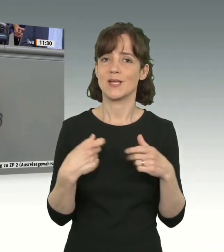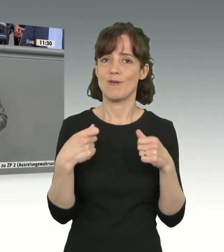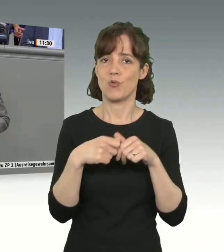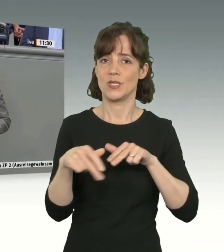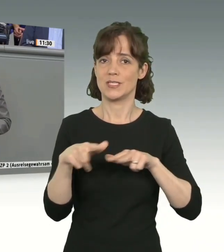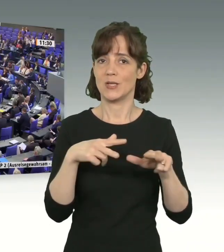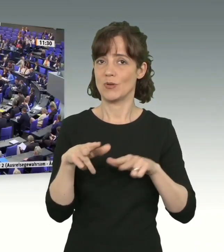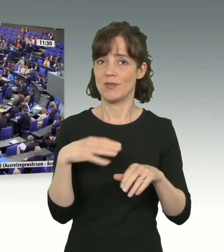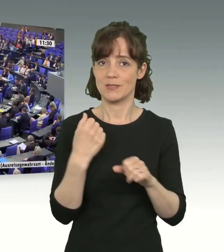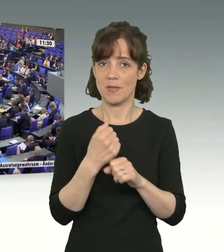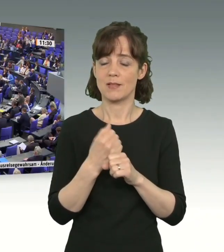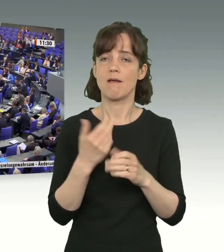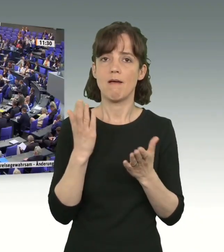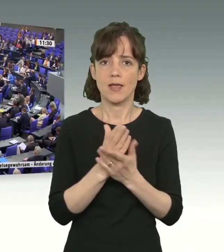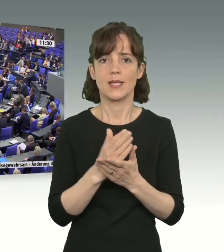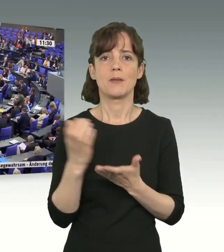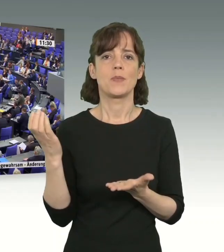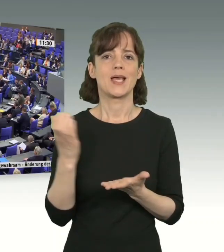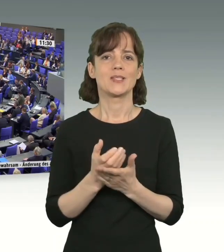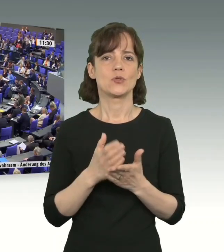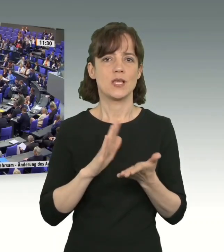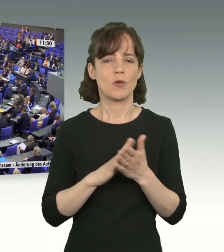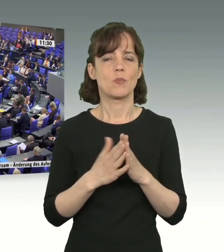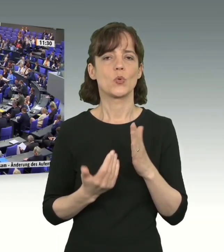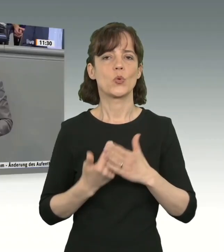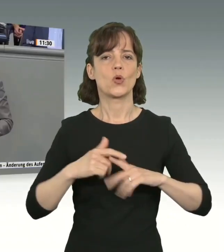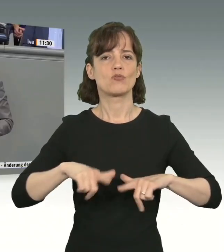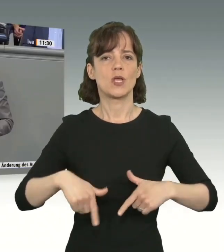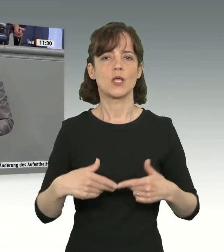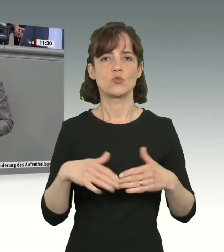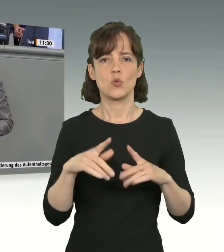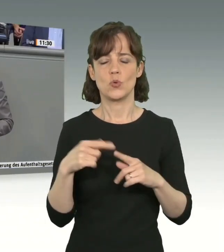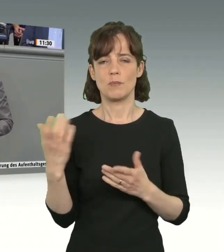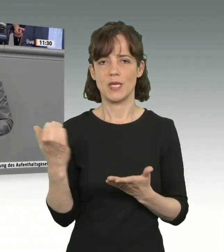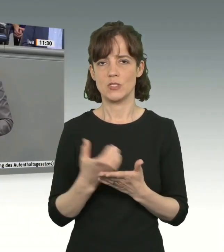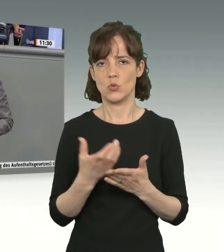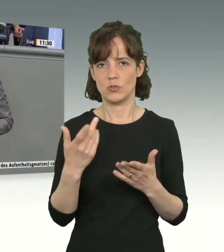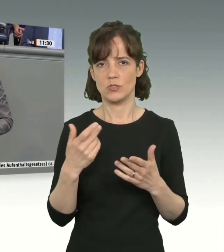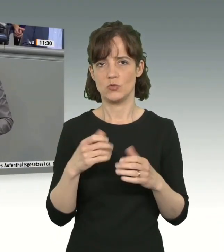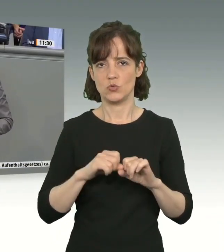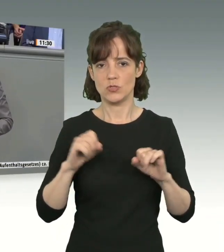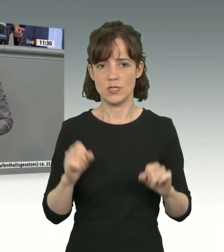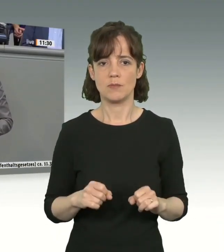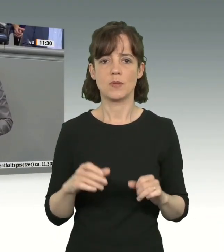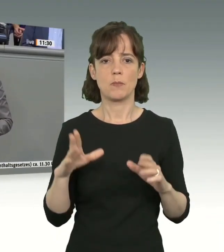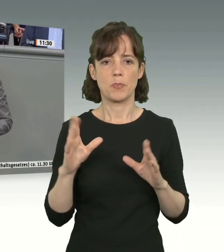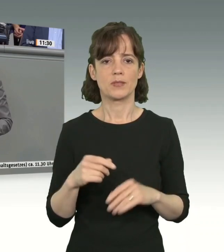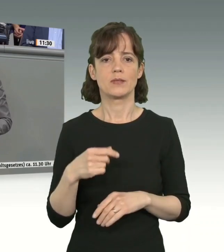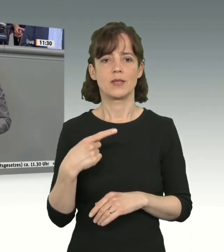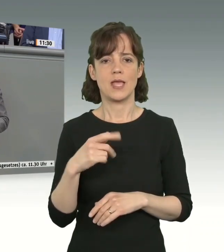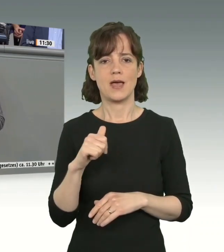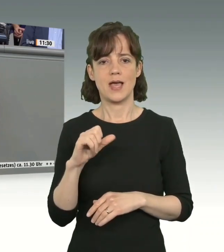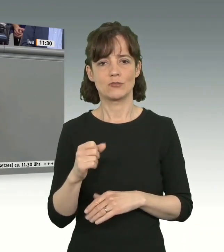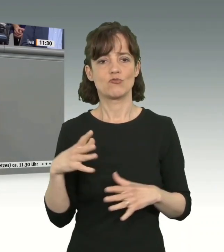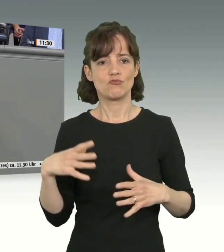endlich mit Migrationsabkommen, mit der Neustart im Asyl- und Migrationssystem, mit einem GEAS es auch schaffen, endlich